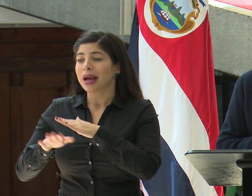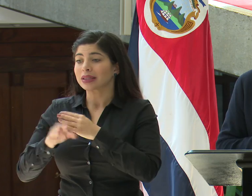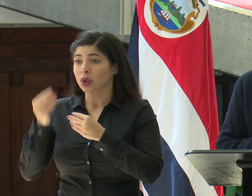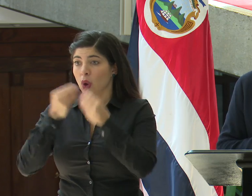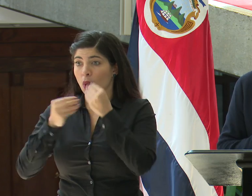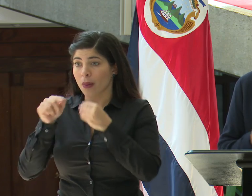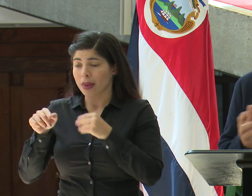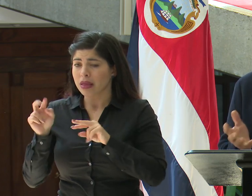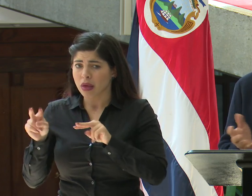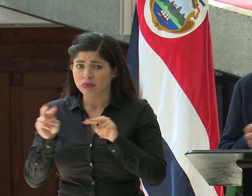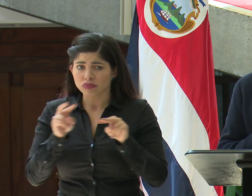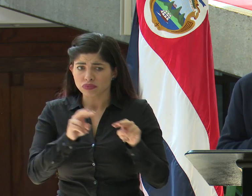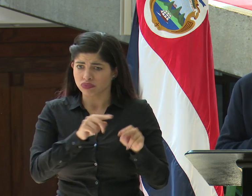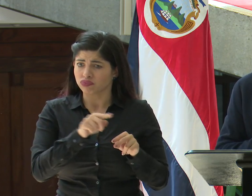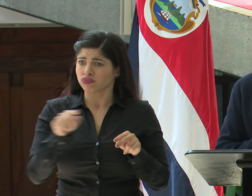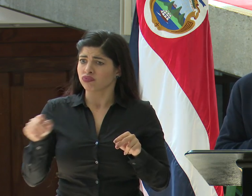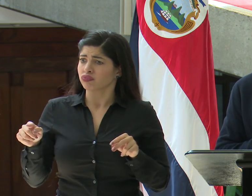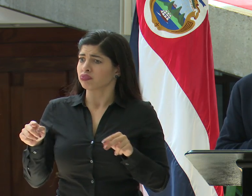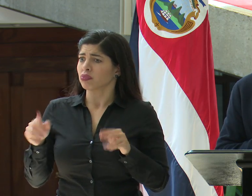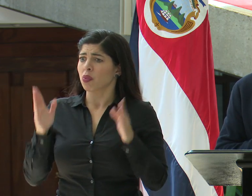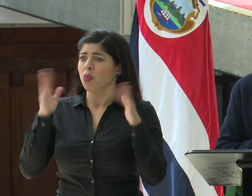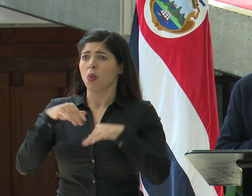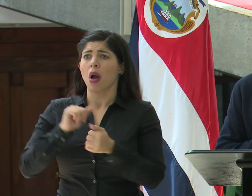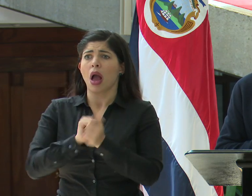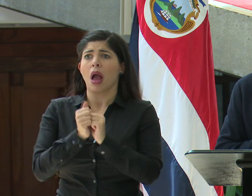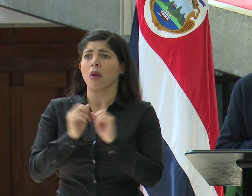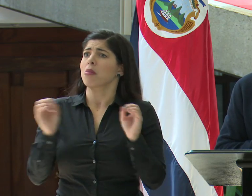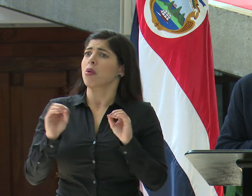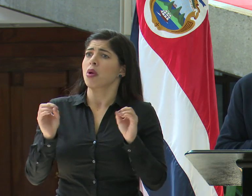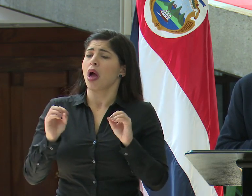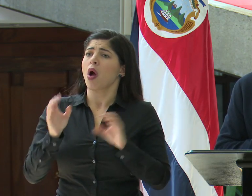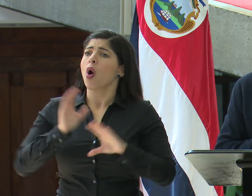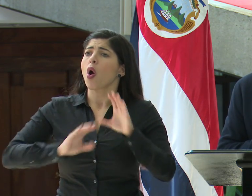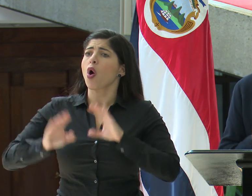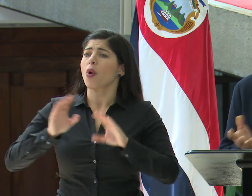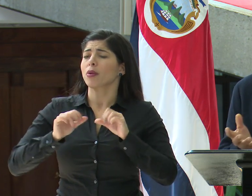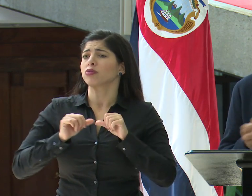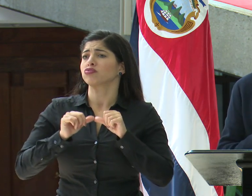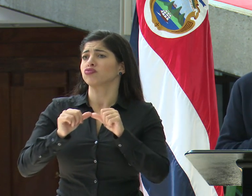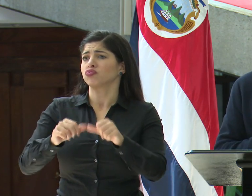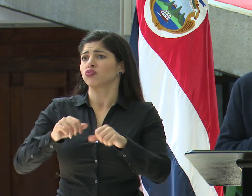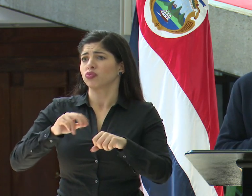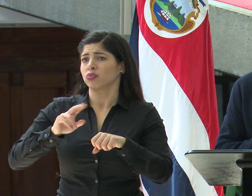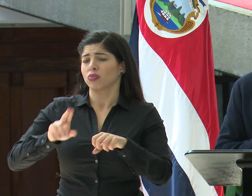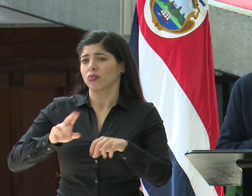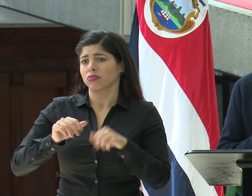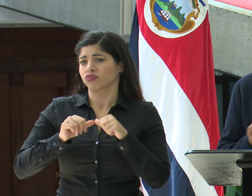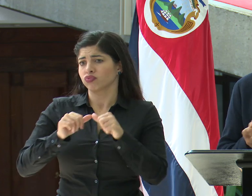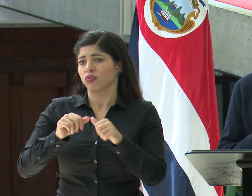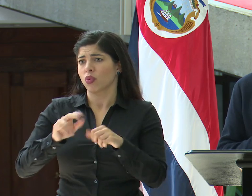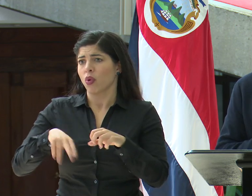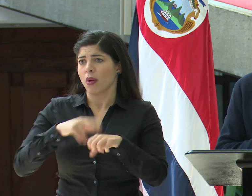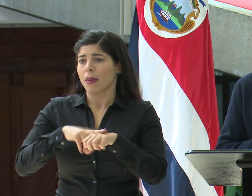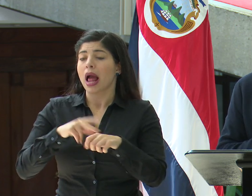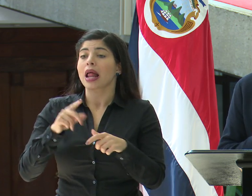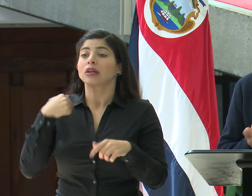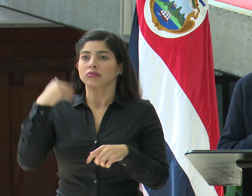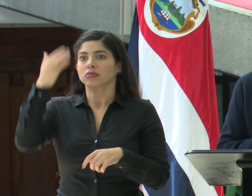No hemos encontrado ninguna distorsión en el flujo del comercio. Sabemos que el país